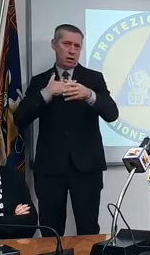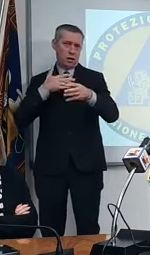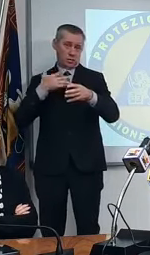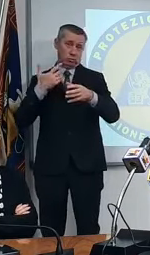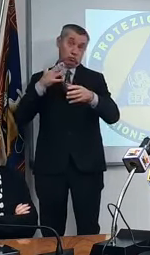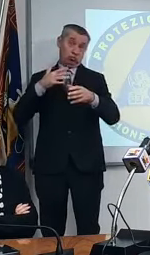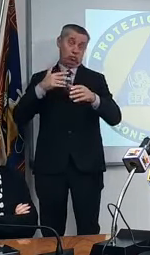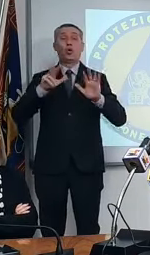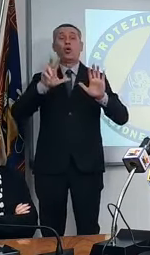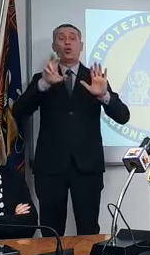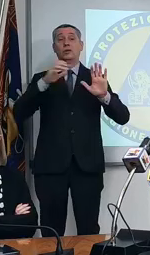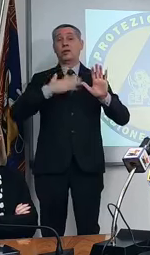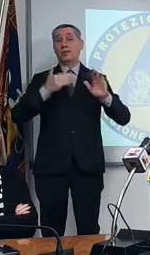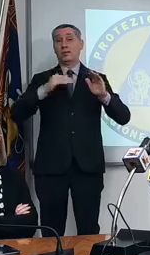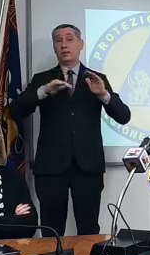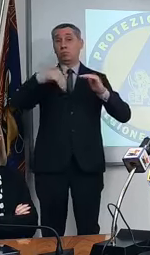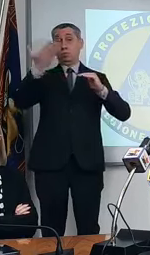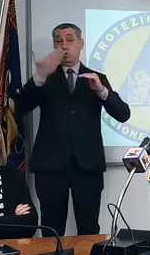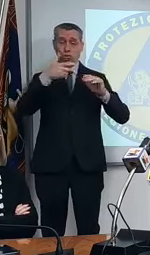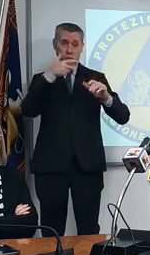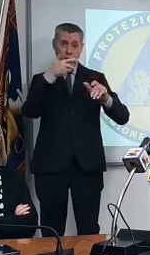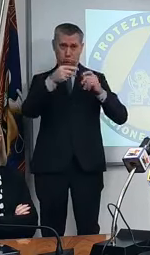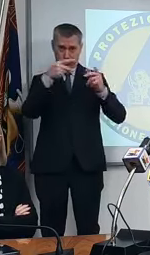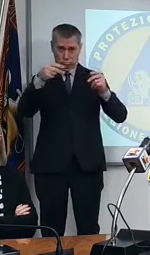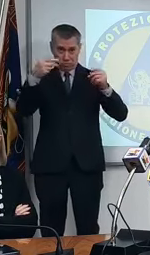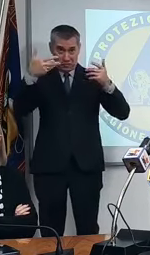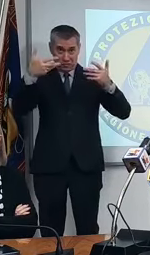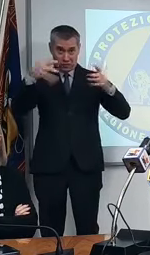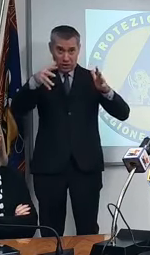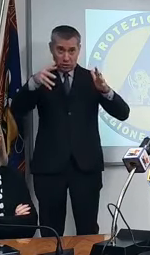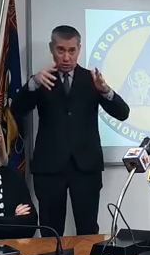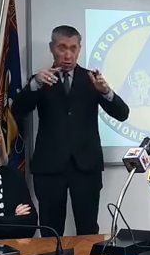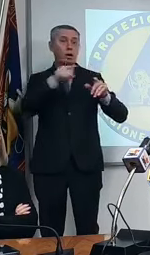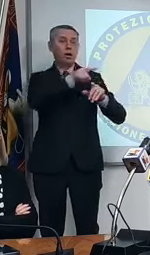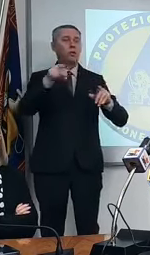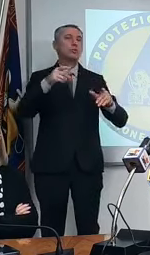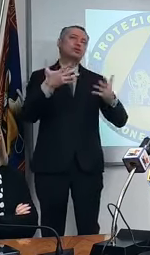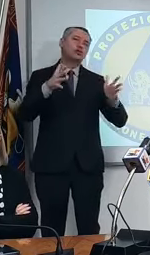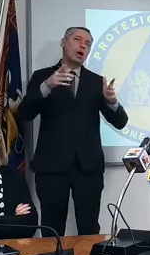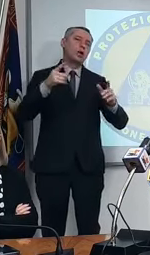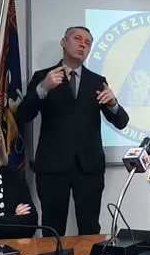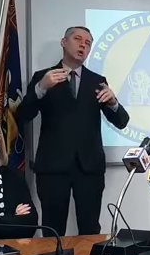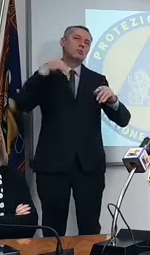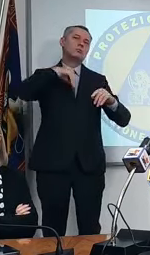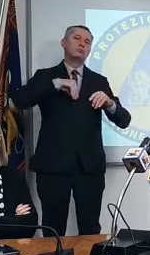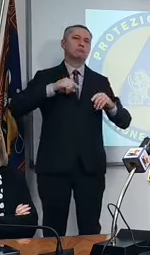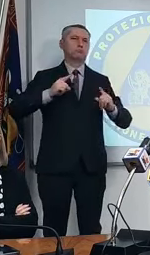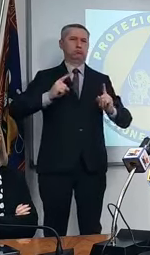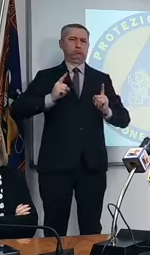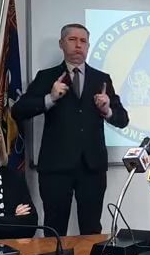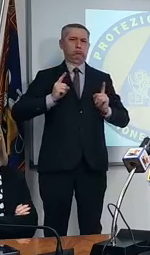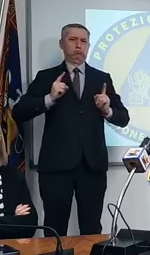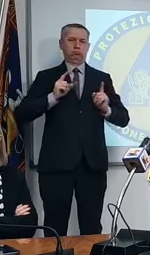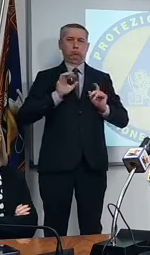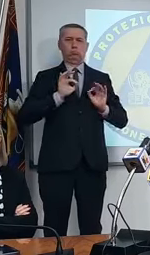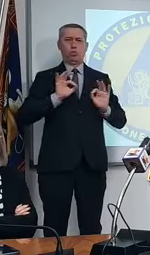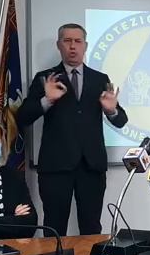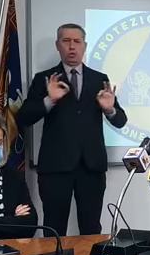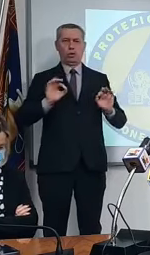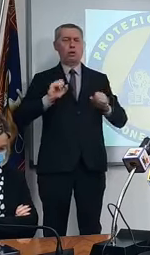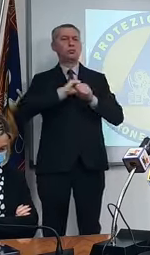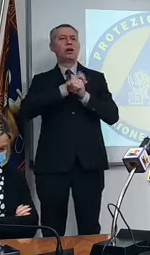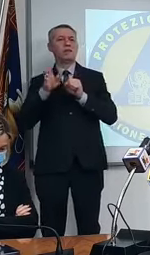in su, Gli over 80, significa che il virus li trova meno, diciamo, ospiti da aggredire, da